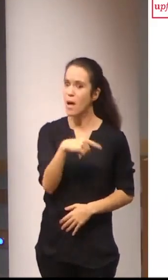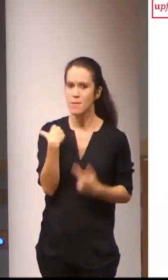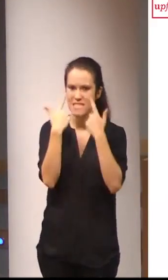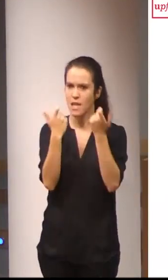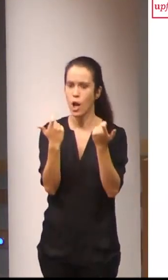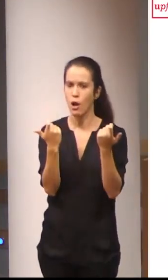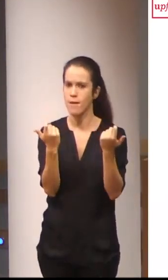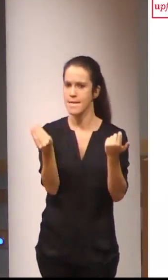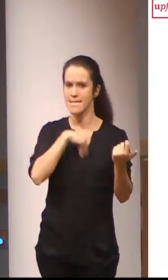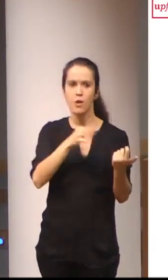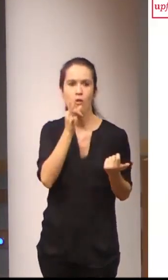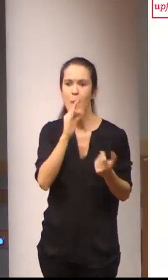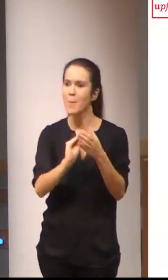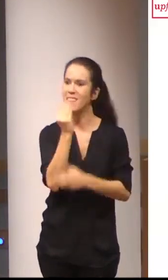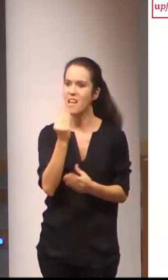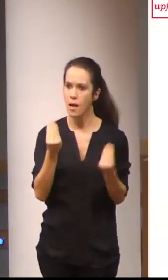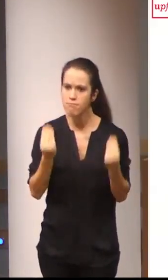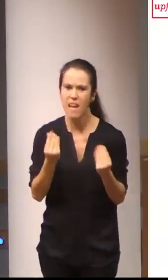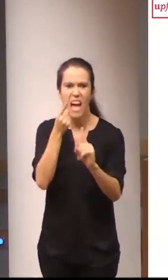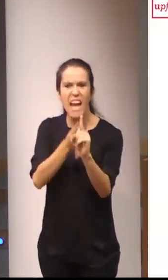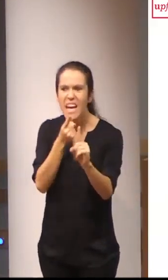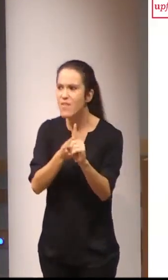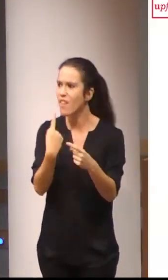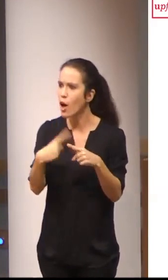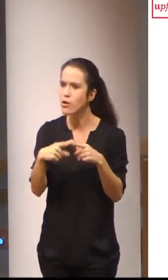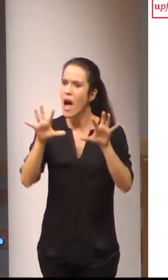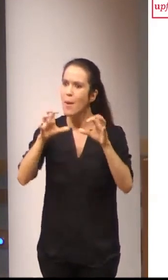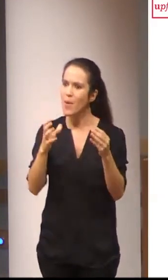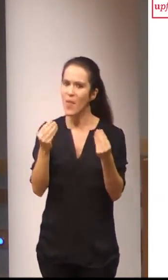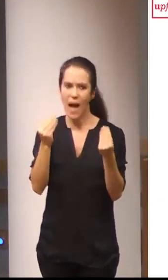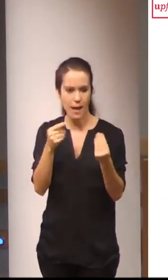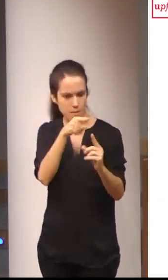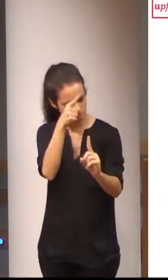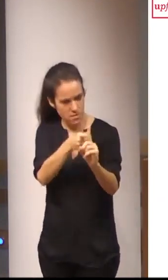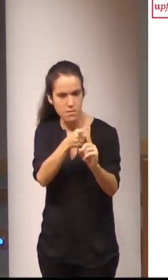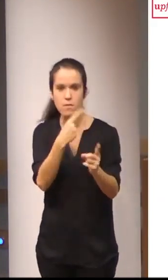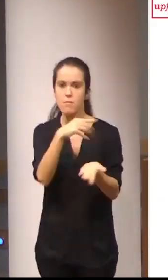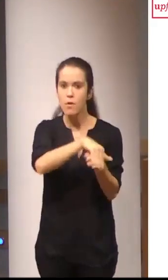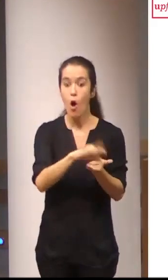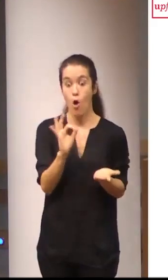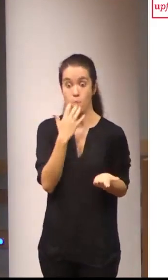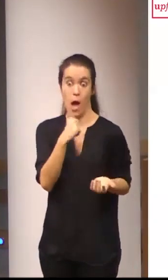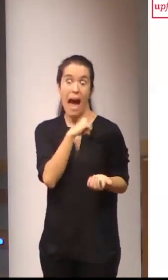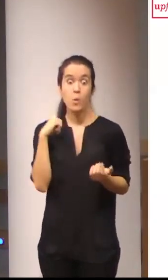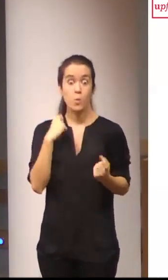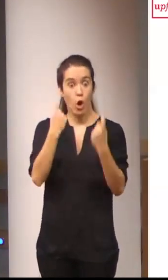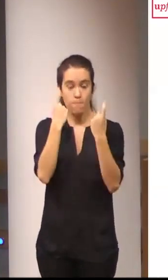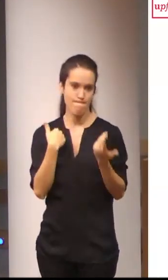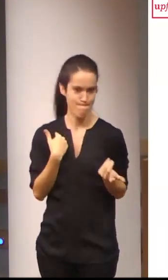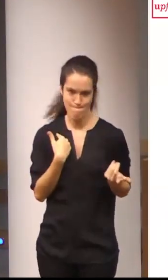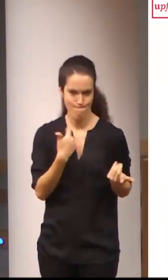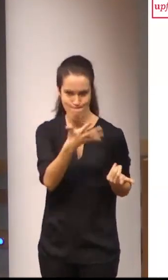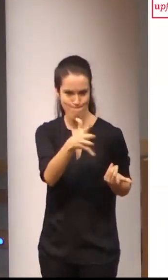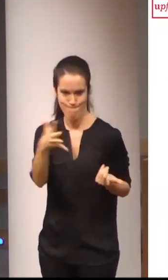importante de materiales, no tenemos materiales de aprendizaje o de autoaprendizaje y los pocos